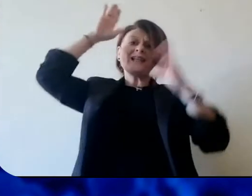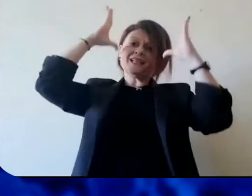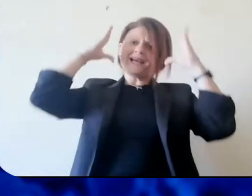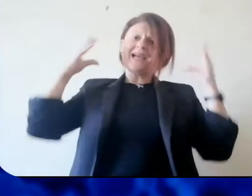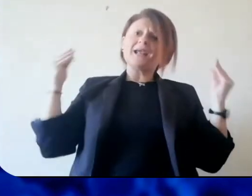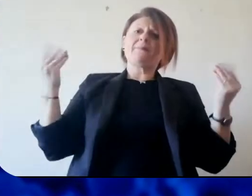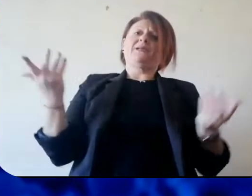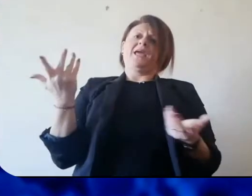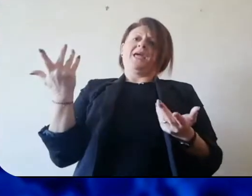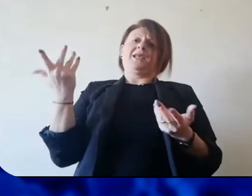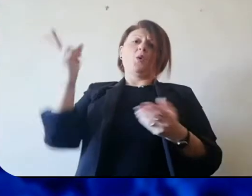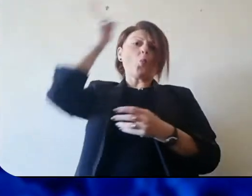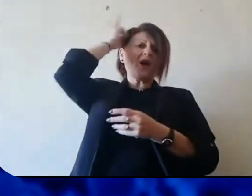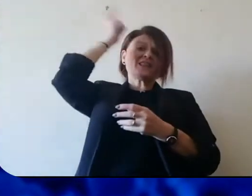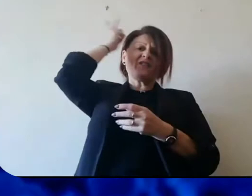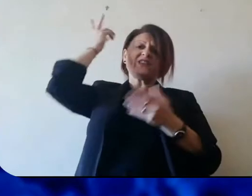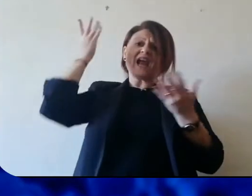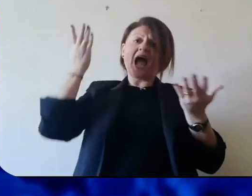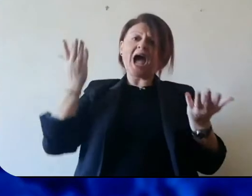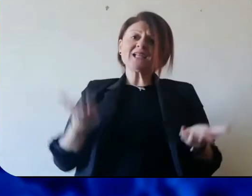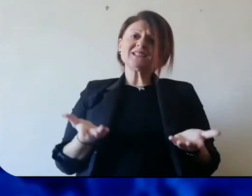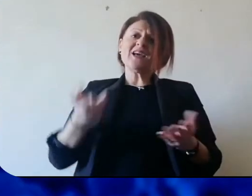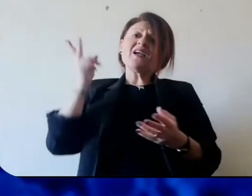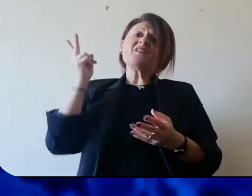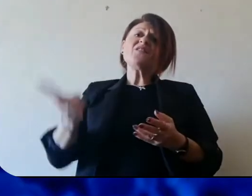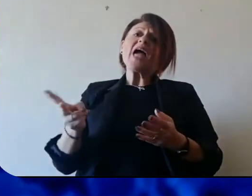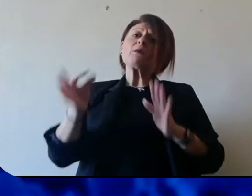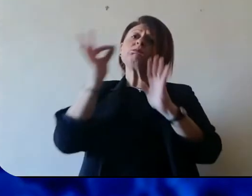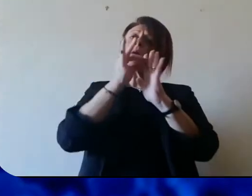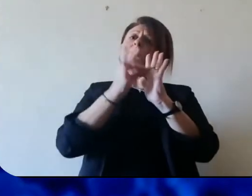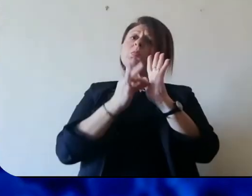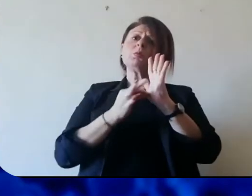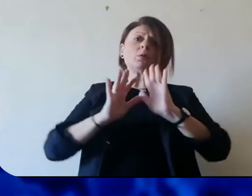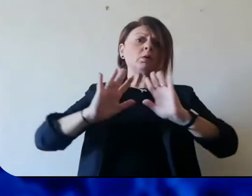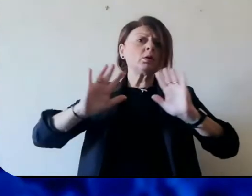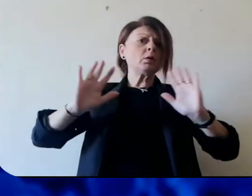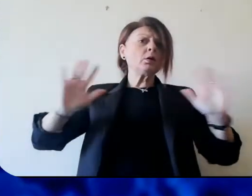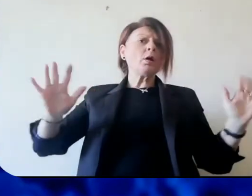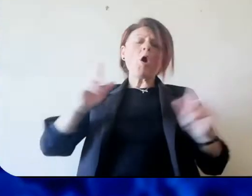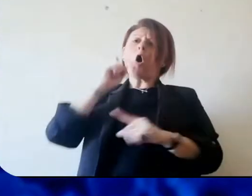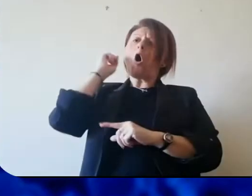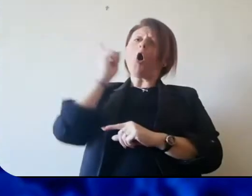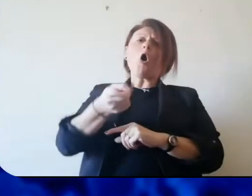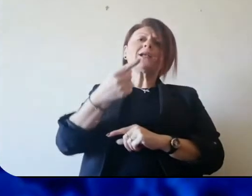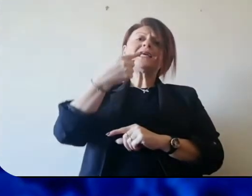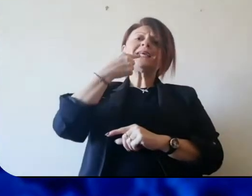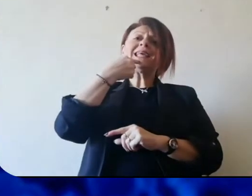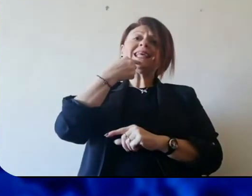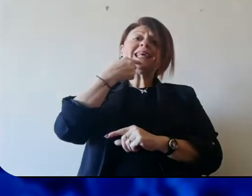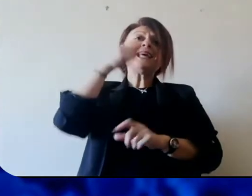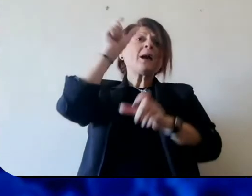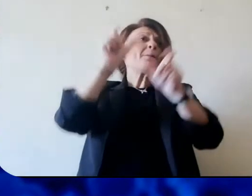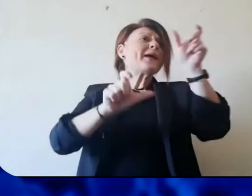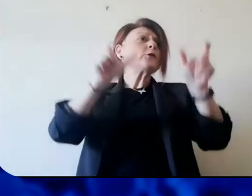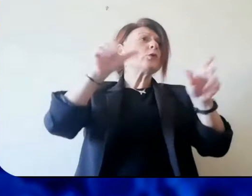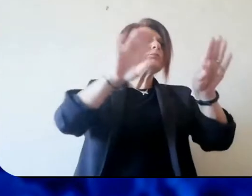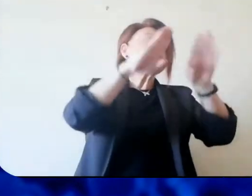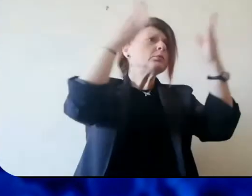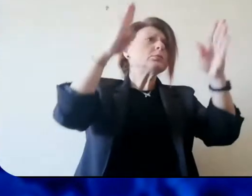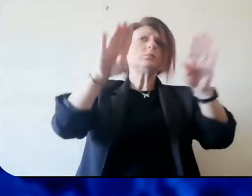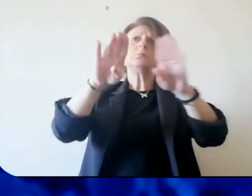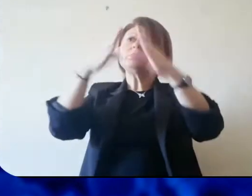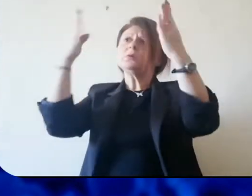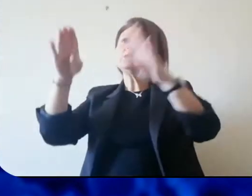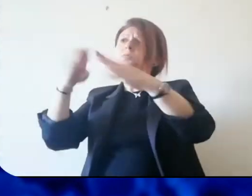Questore, il Comandante dei Carabinieri, del Colonello della Guardia di Finanza, le indicazioni per tutte le forze di polizia sono queste. Dobbiamo